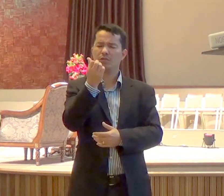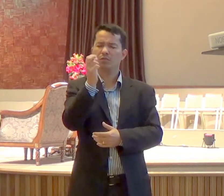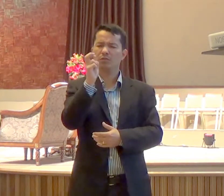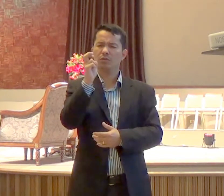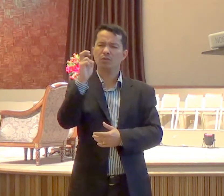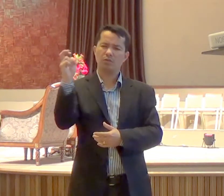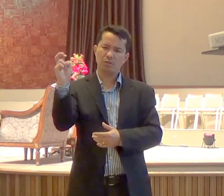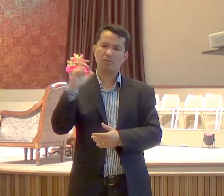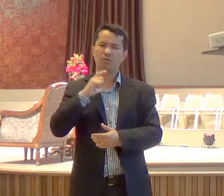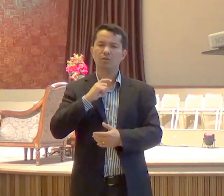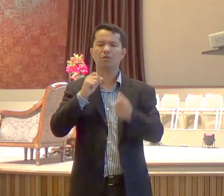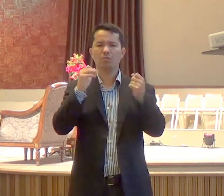Sermão da Sexagésia,